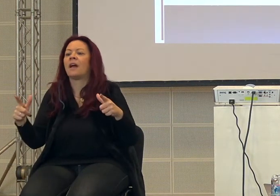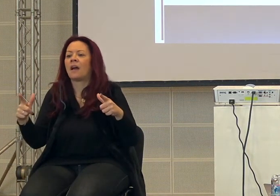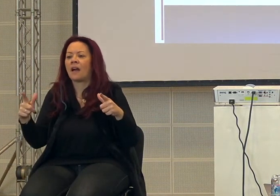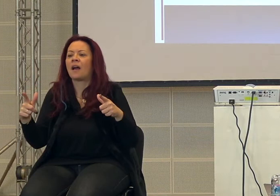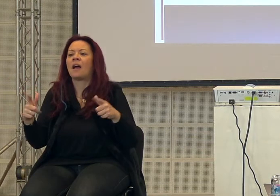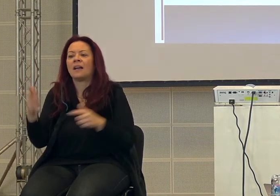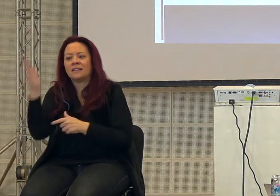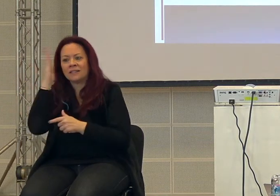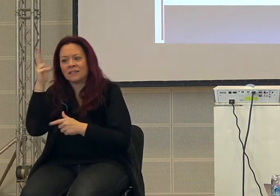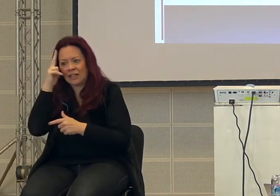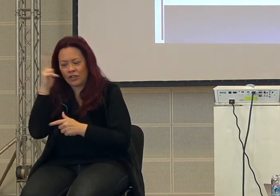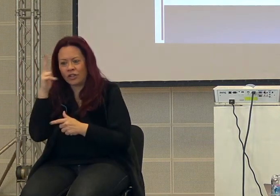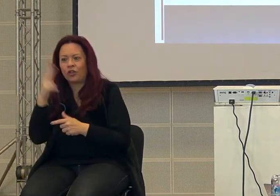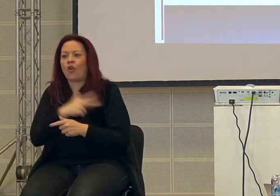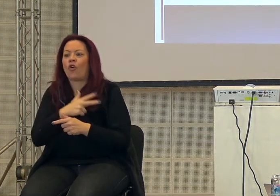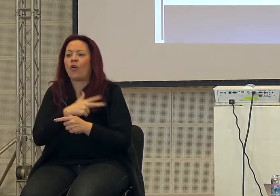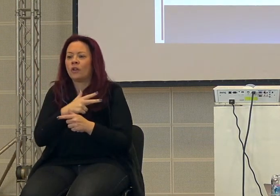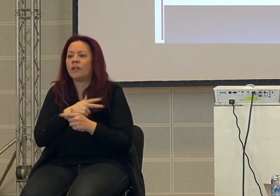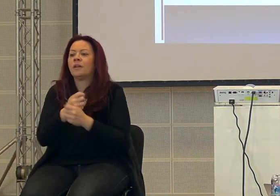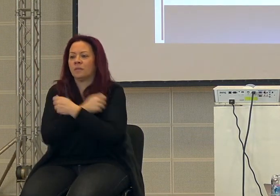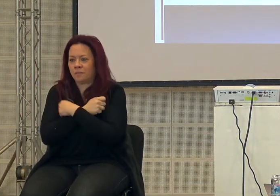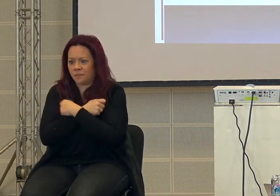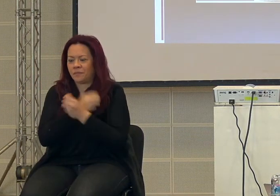sacerdoti, cioè sono le...